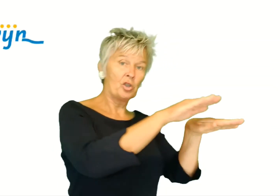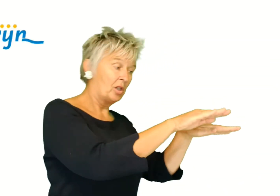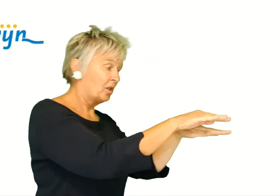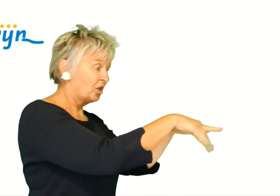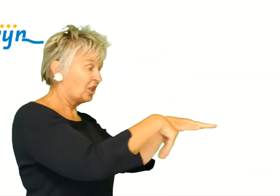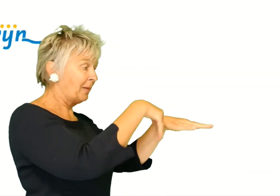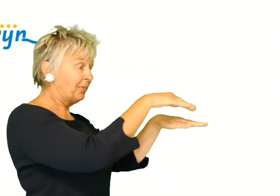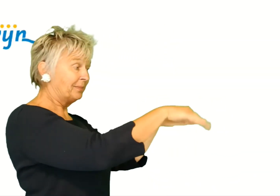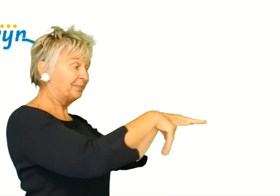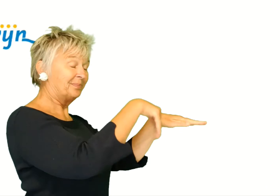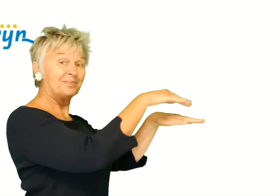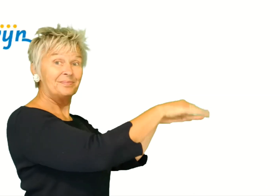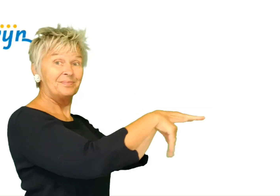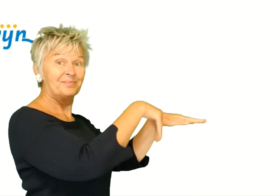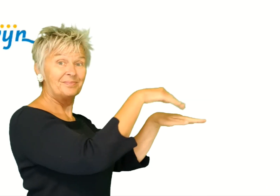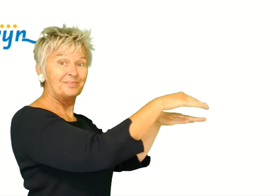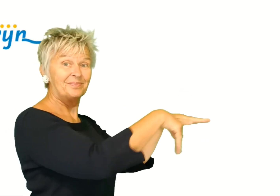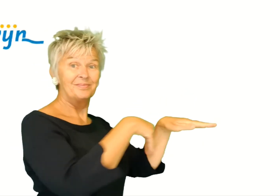Dus step.